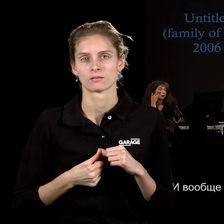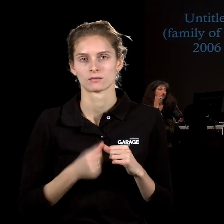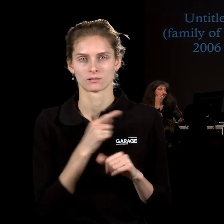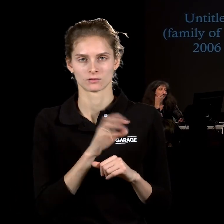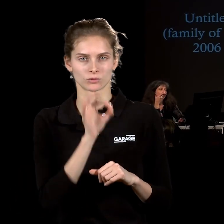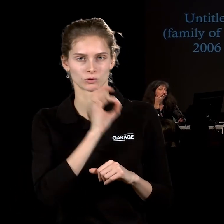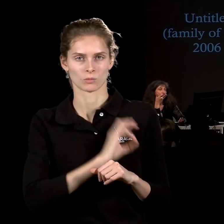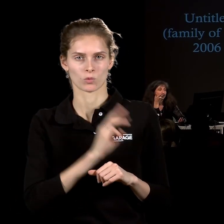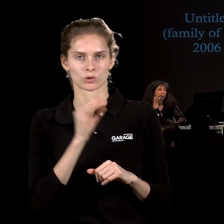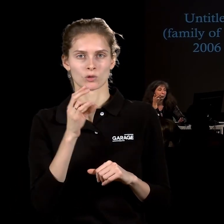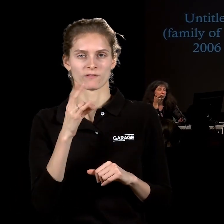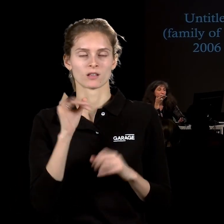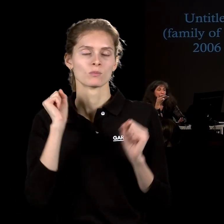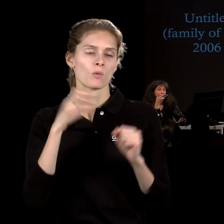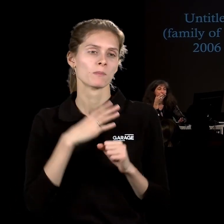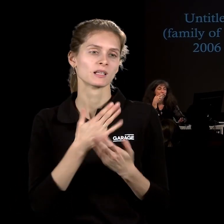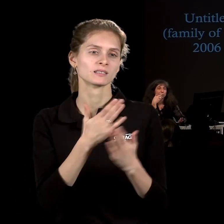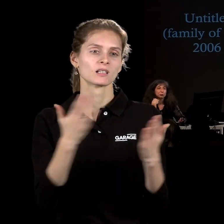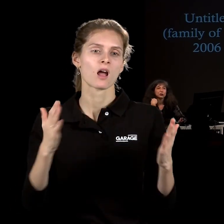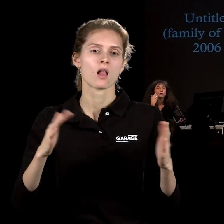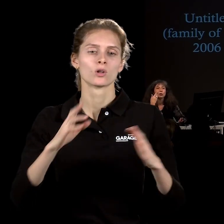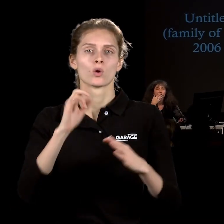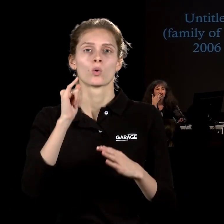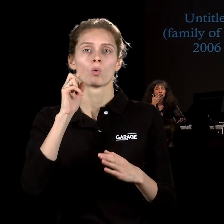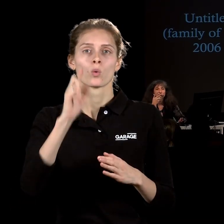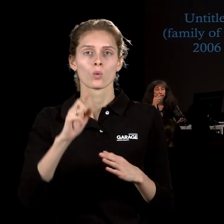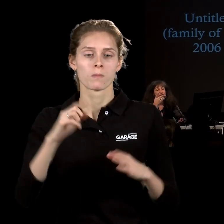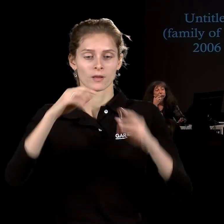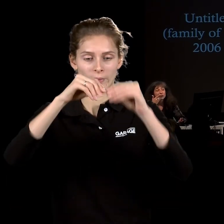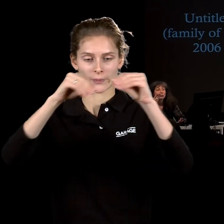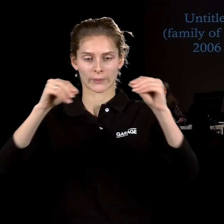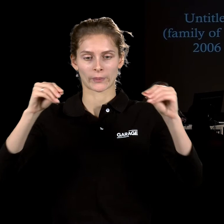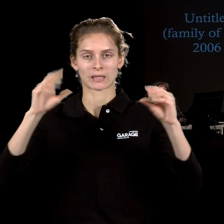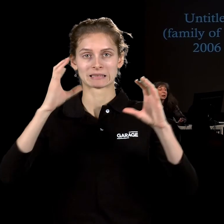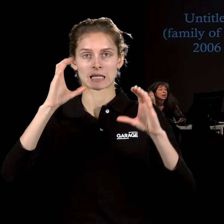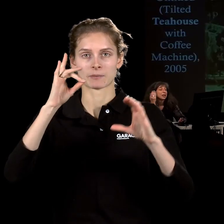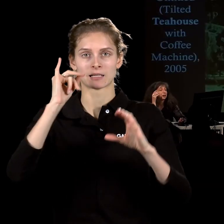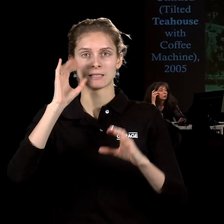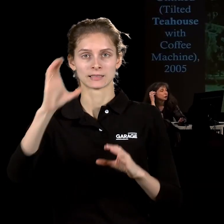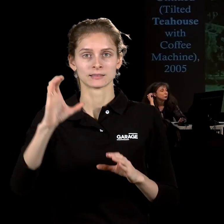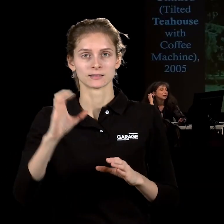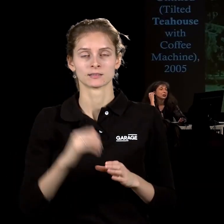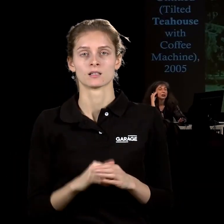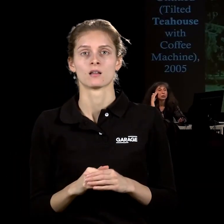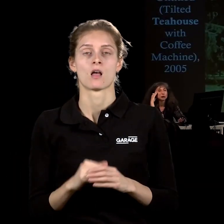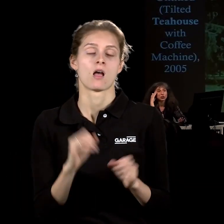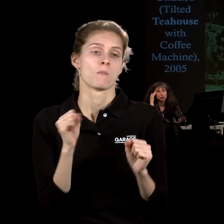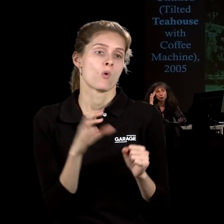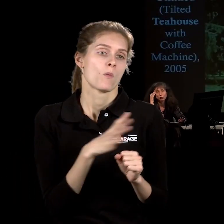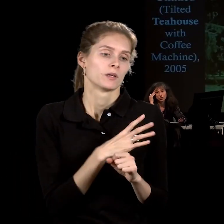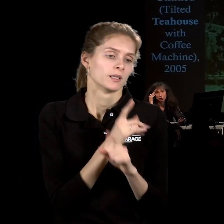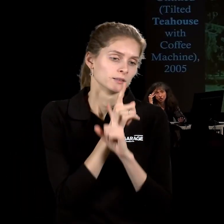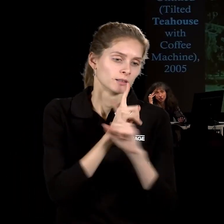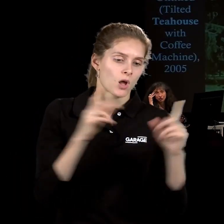тирования. Это может быть вот такой вот зеркальный куб, на котором лежит посеребренный рис, это может быть такой